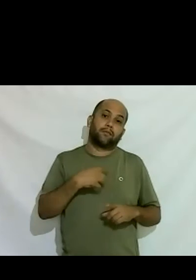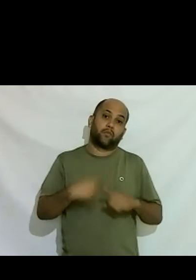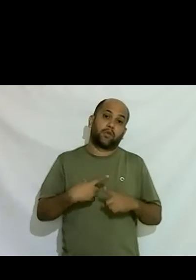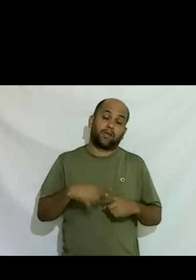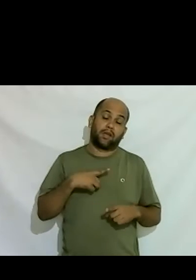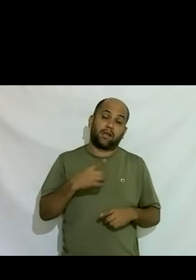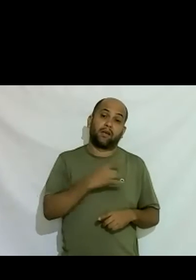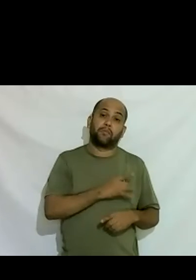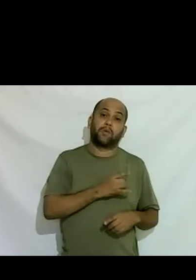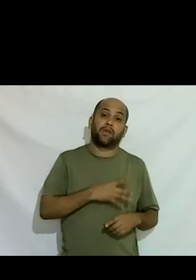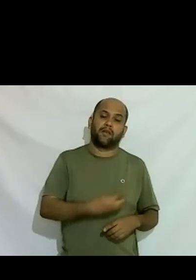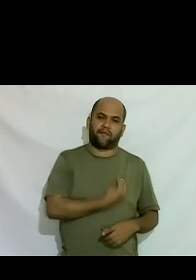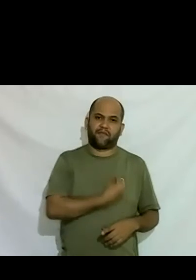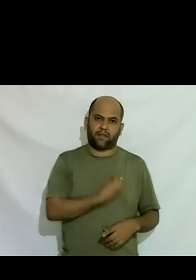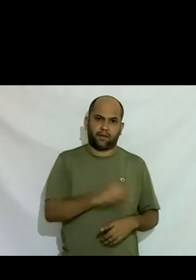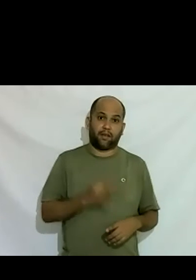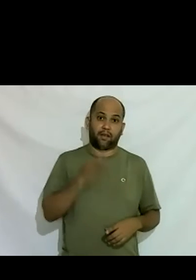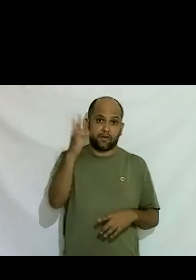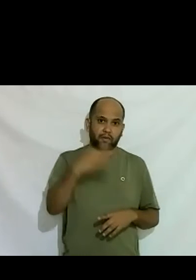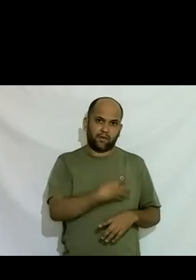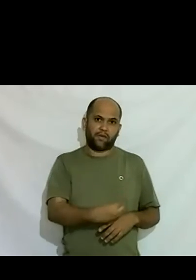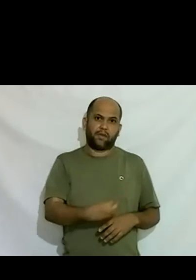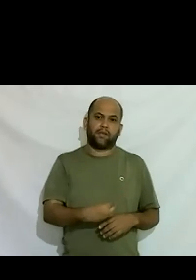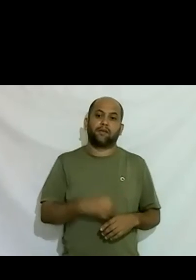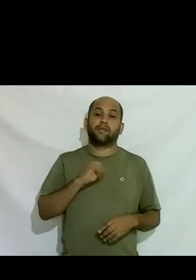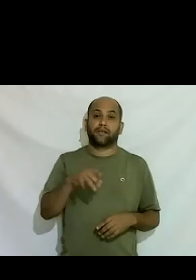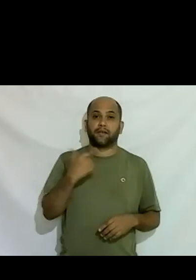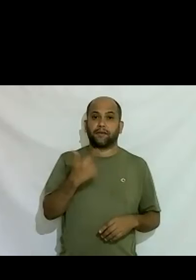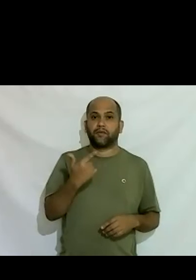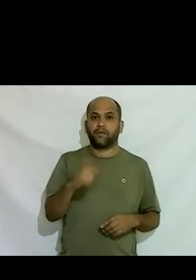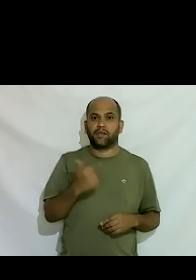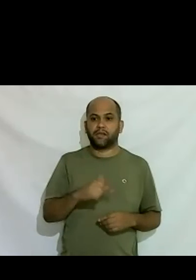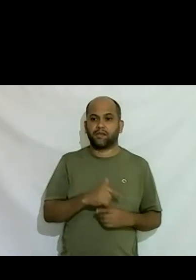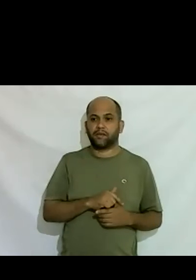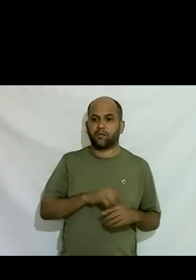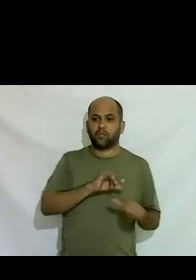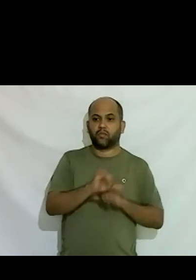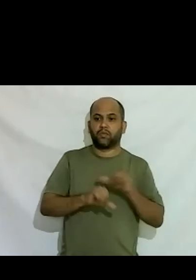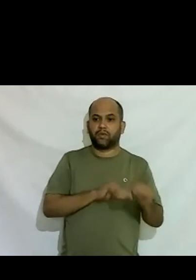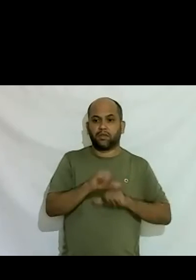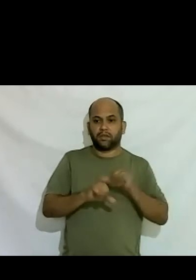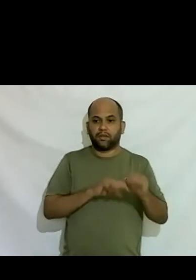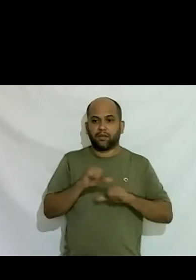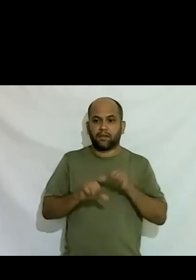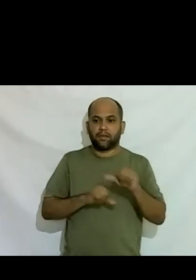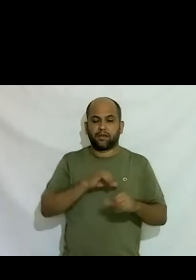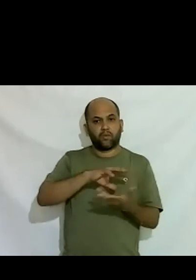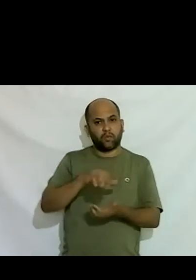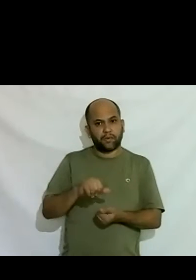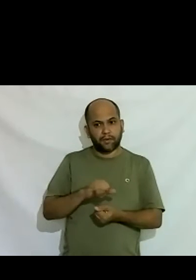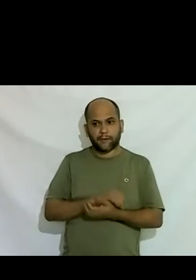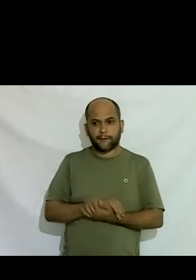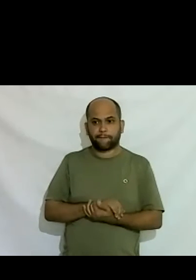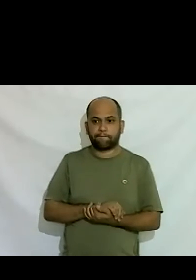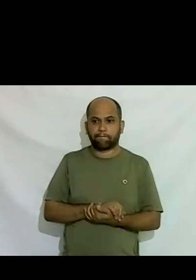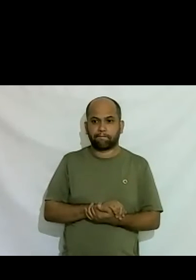pela vida pelo futuro dos seus filhos se não houvesse essas modificações essa mudança no mundo né